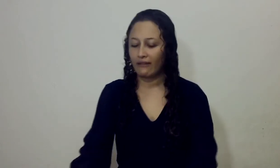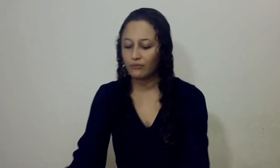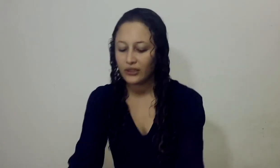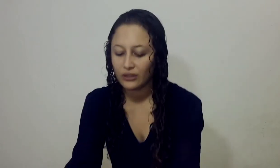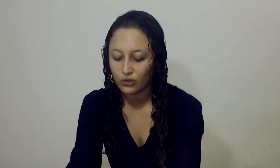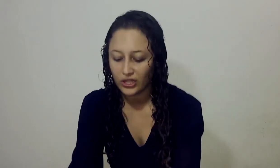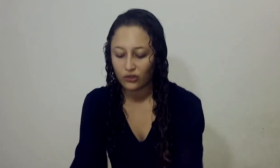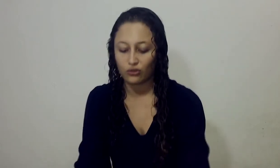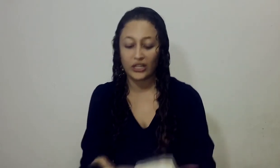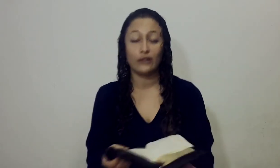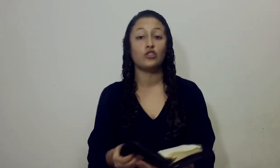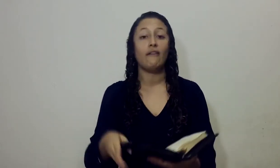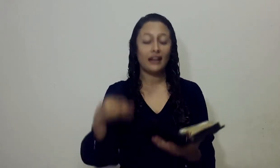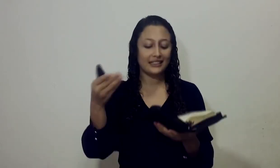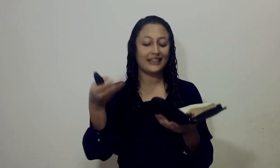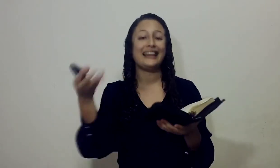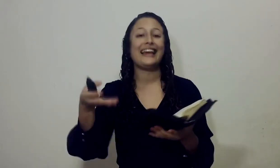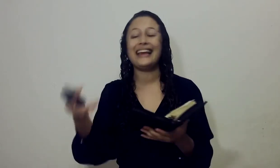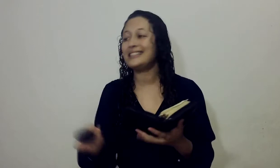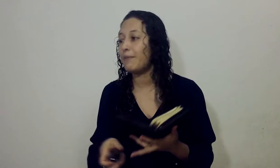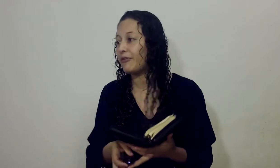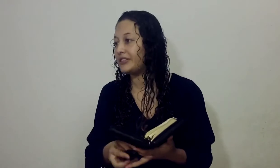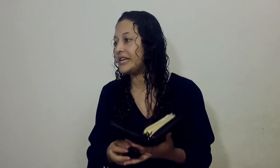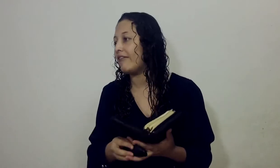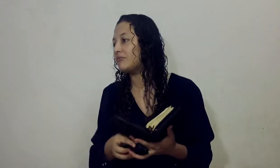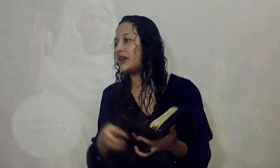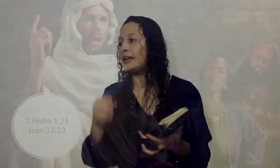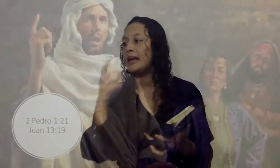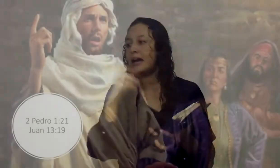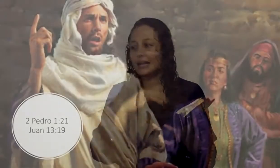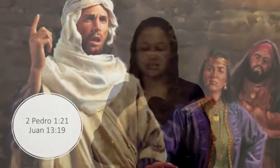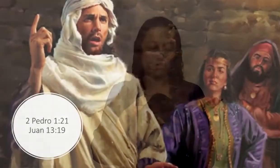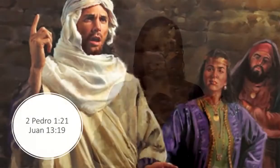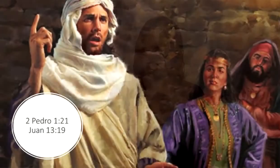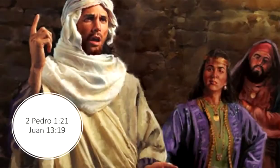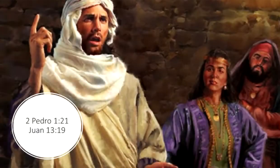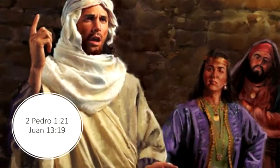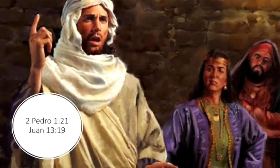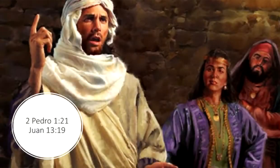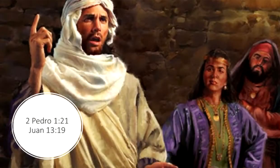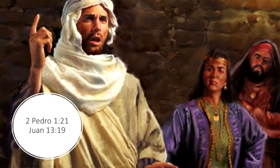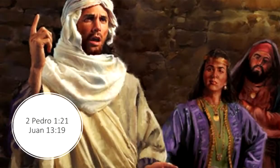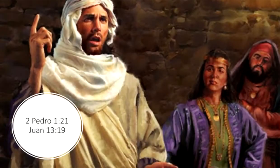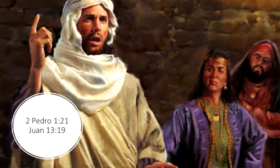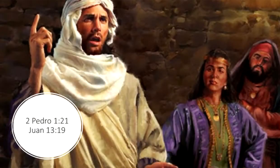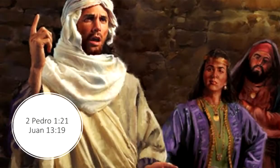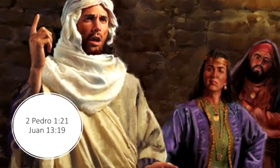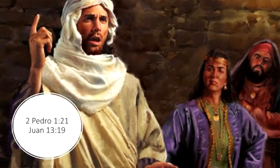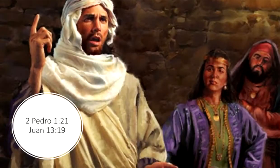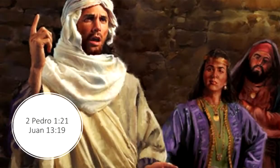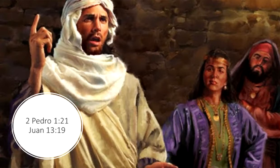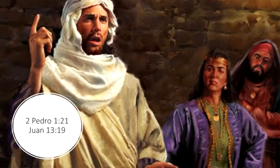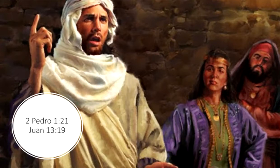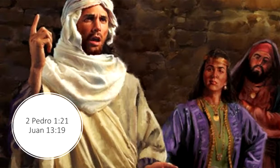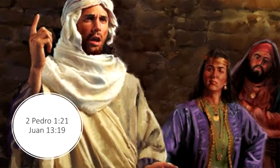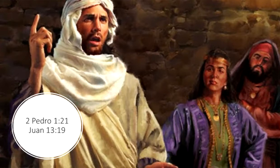continuar y vamos a ver dos textos Que nos hablan acerca de qué es la profecía Vamos a ir a segunda de Pedro Y en segunda de Pedro vamos